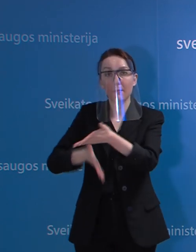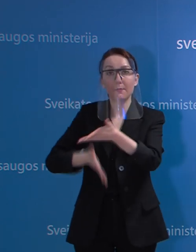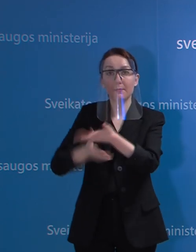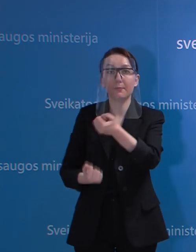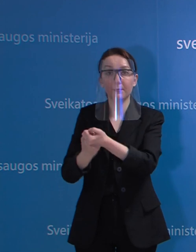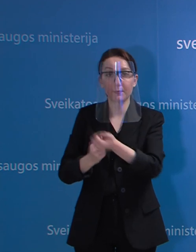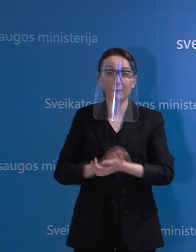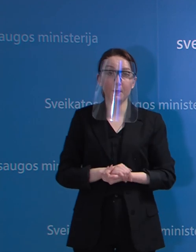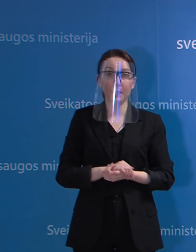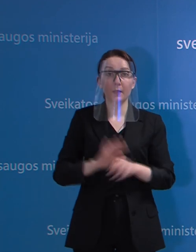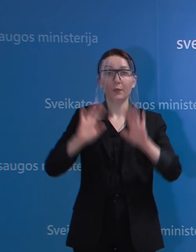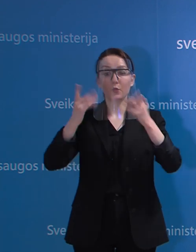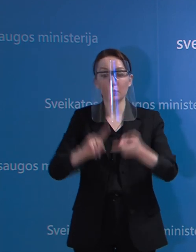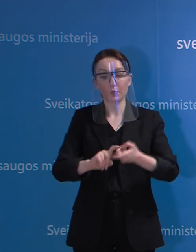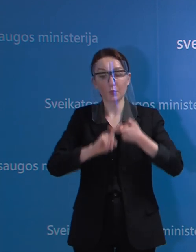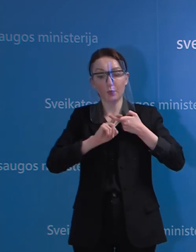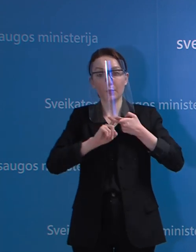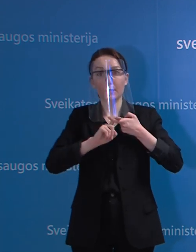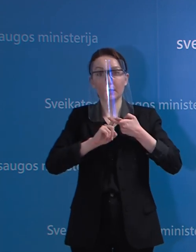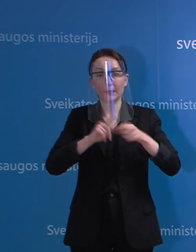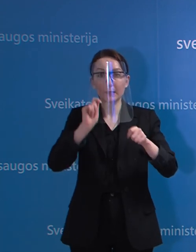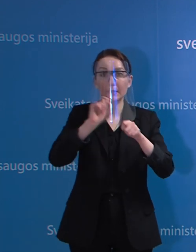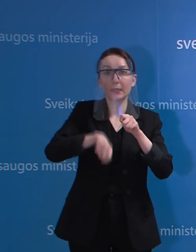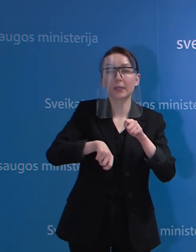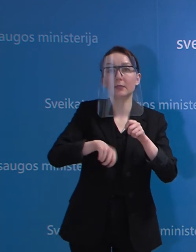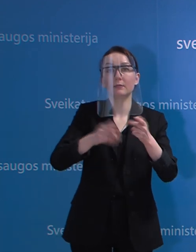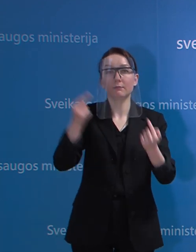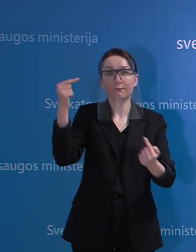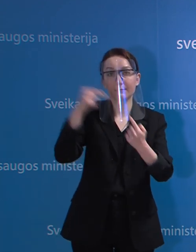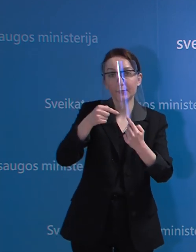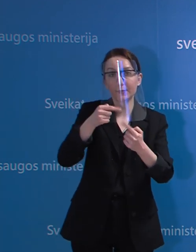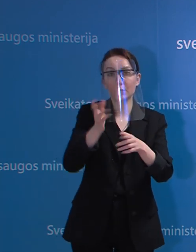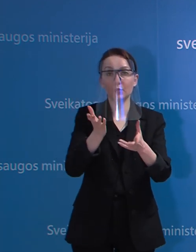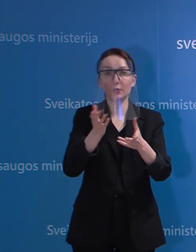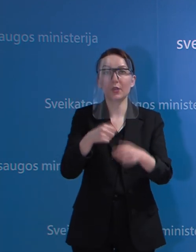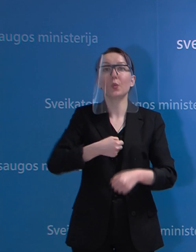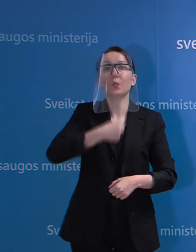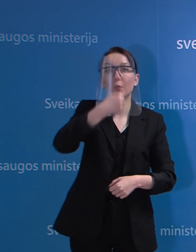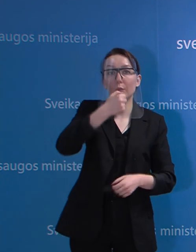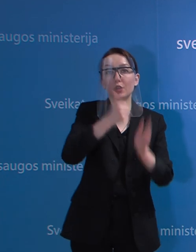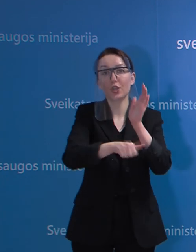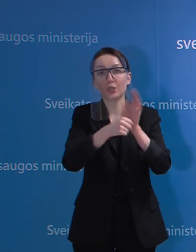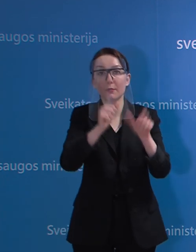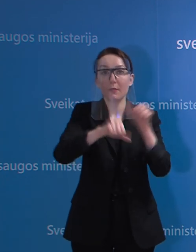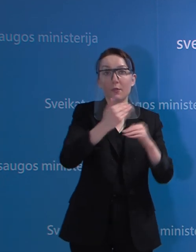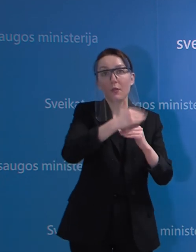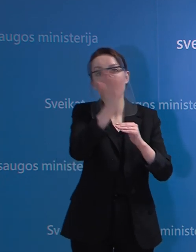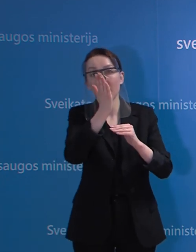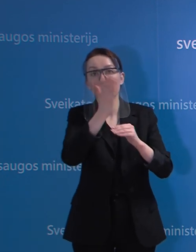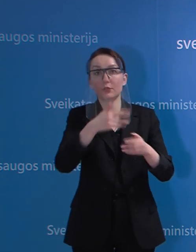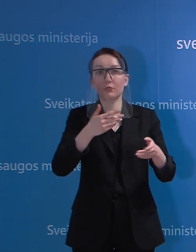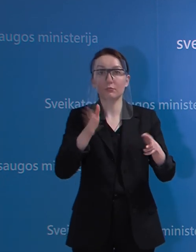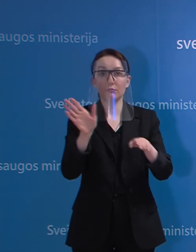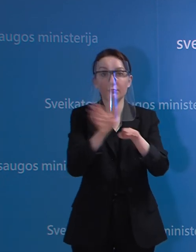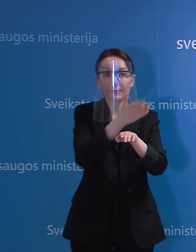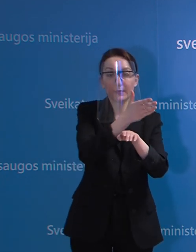galimai užsikrėtus šio virusu bus tikslingai skirstumi pacientų srautai. Vyresni nei 60 metų amžiaus